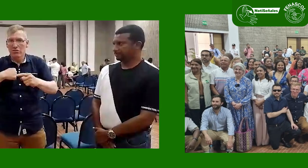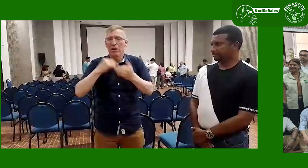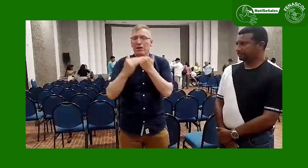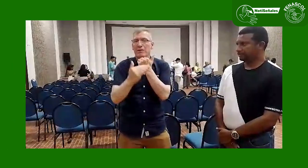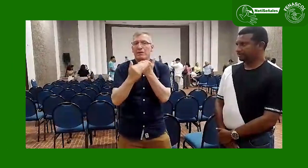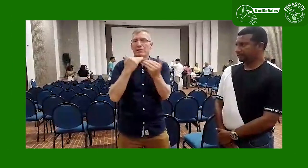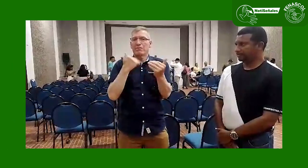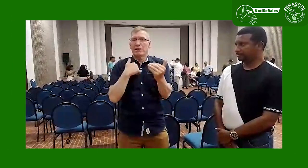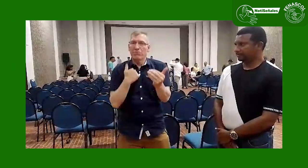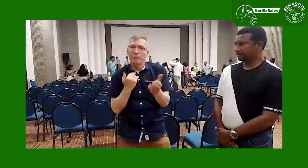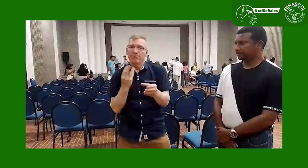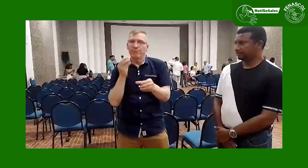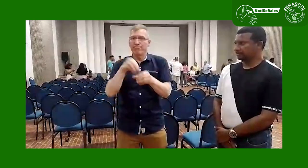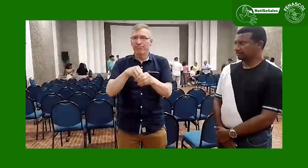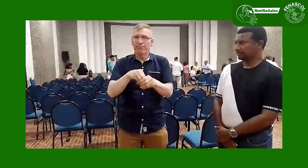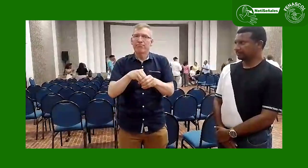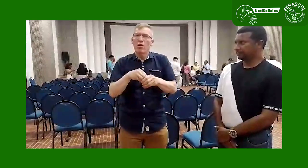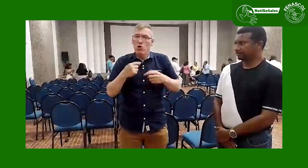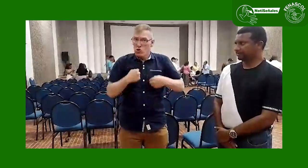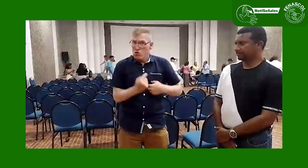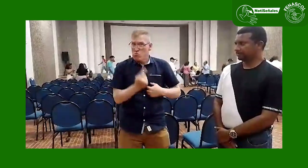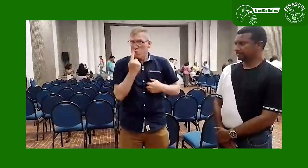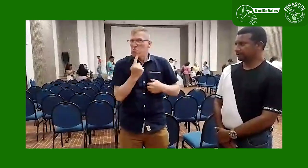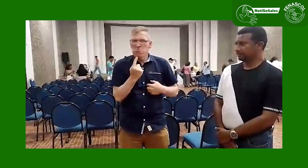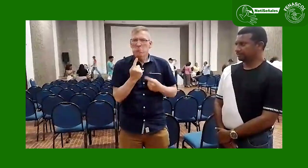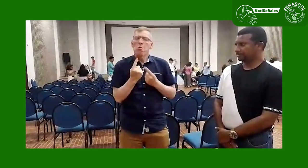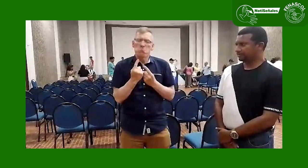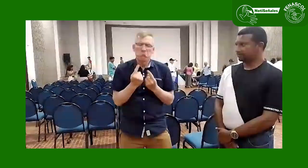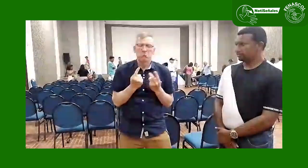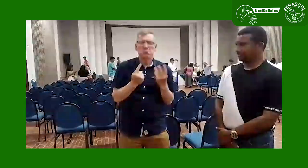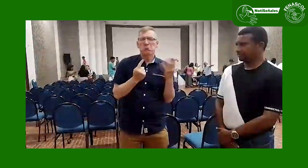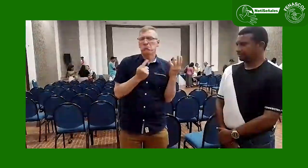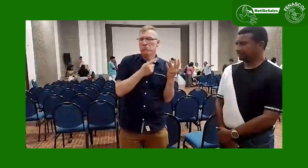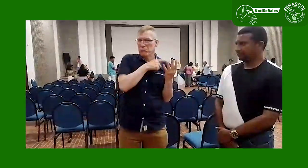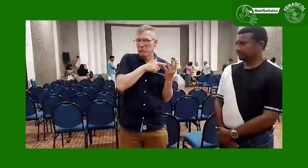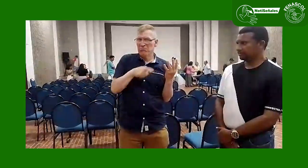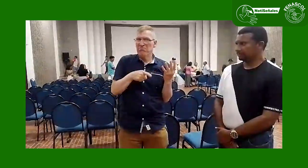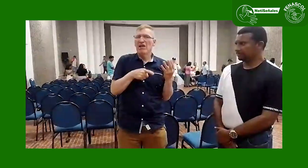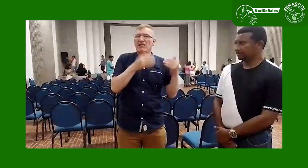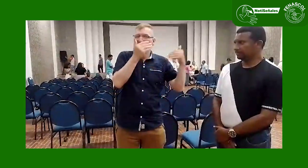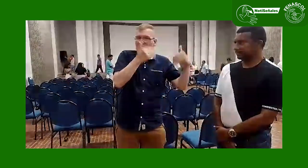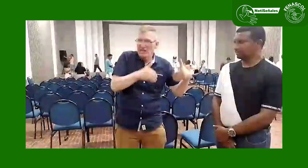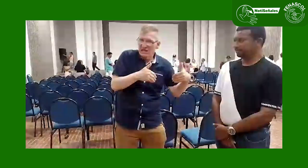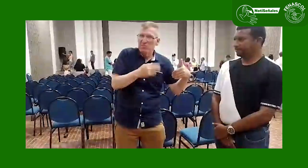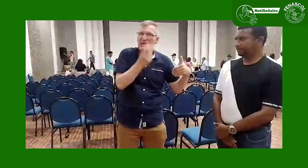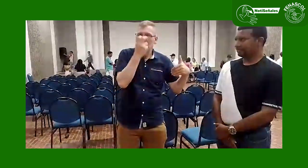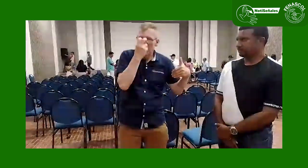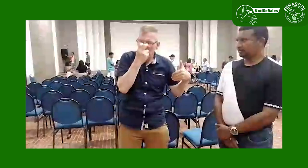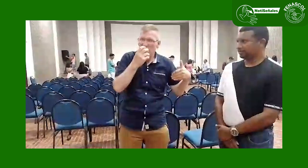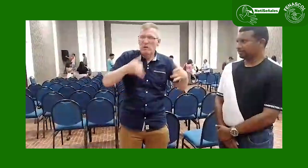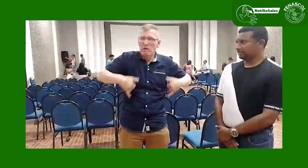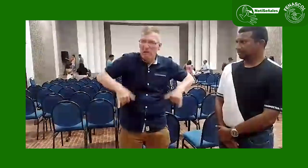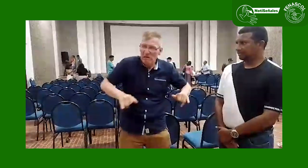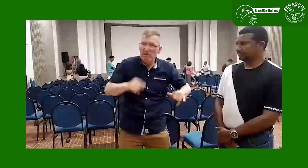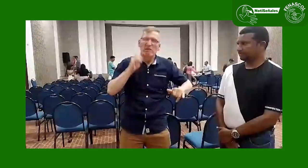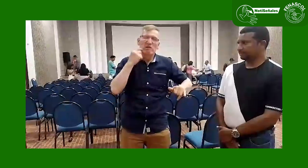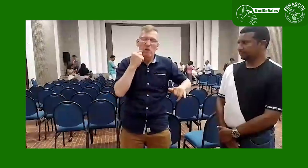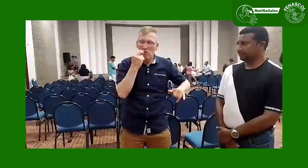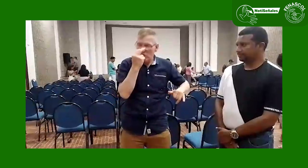Para esta ocasión recibimos la invitación de varios representantes de las personas con discapacidad, personas ciegas, usuarios de silla de